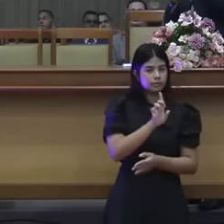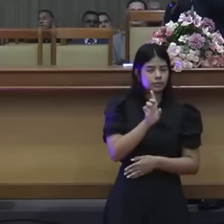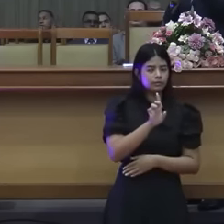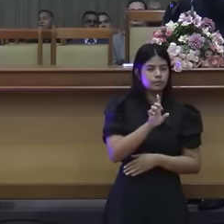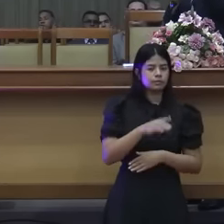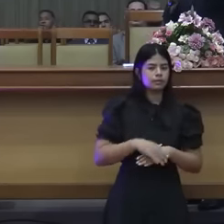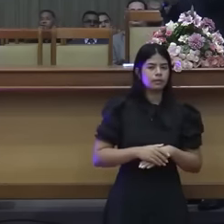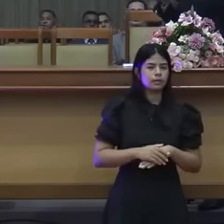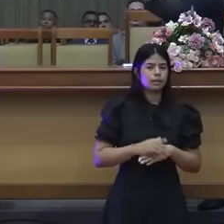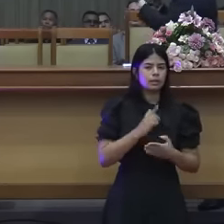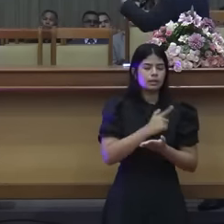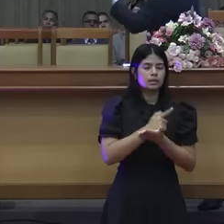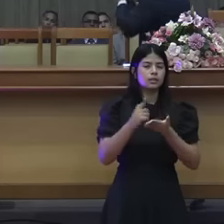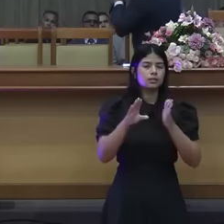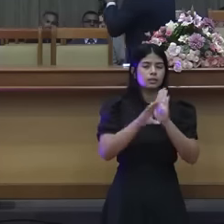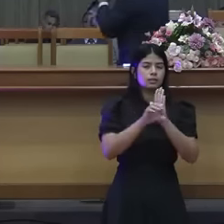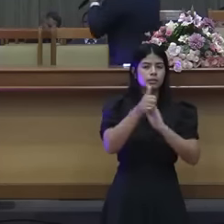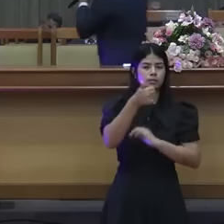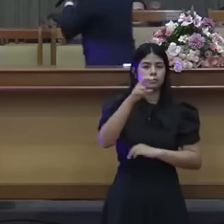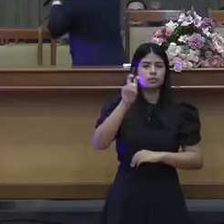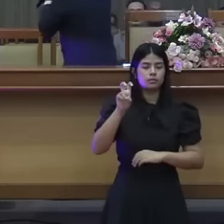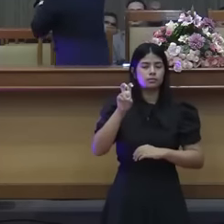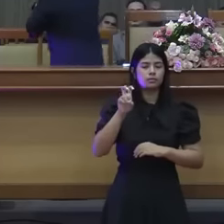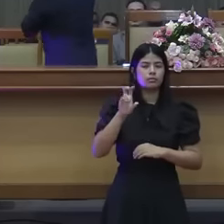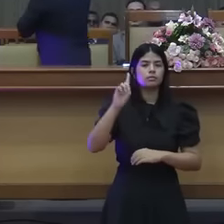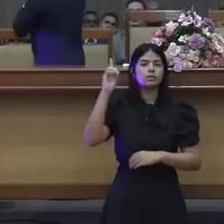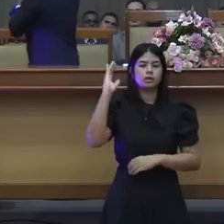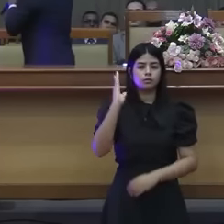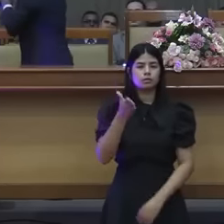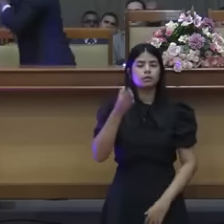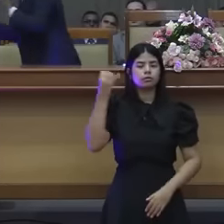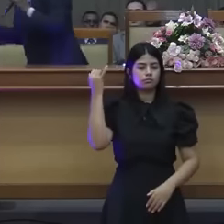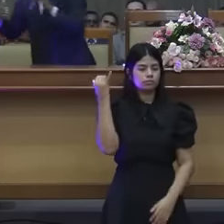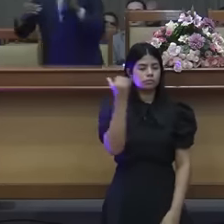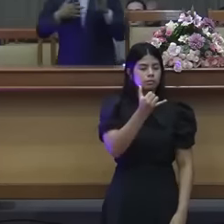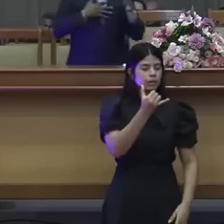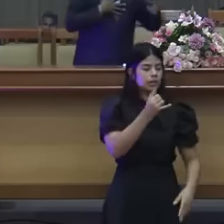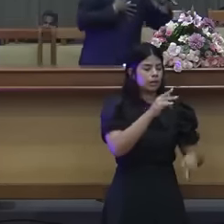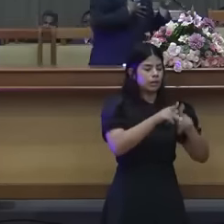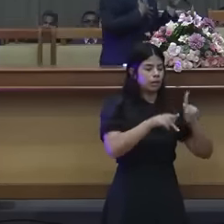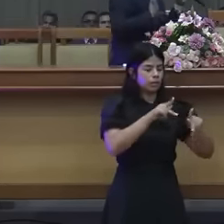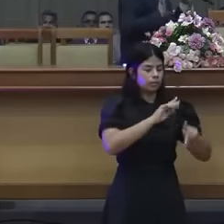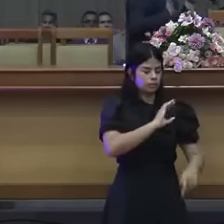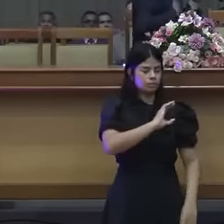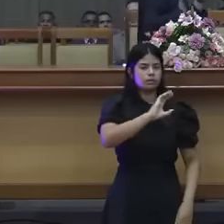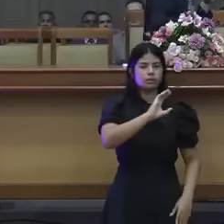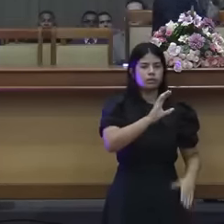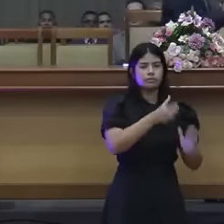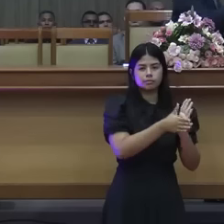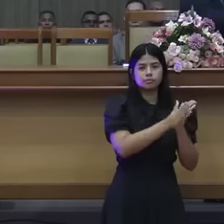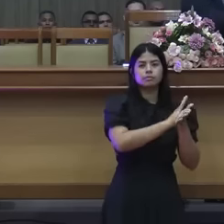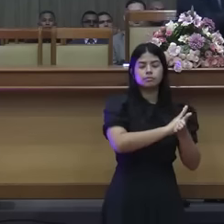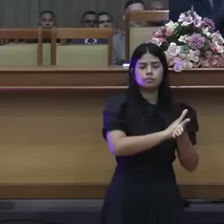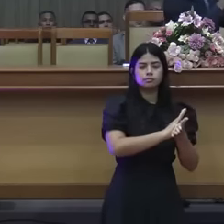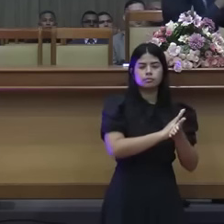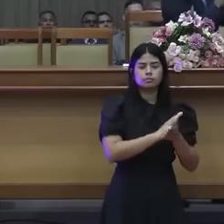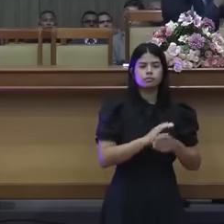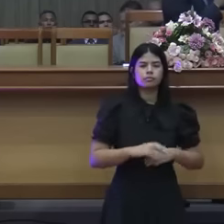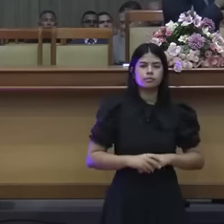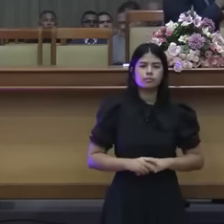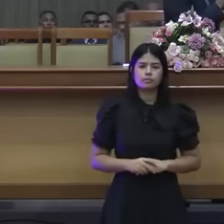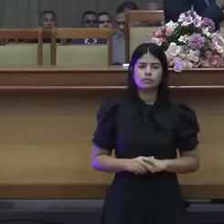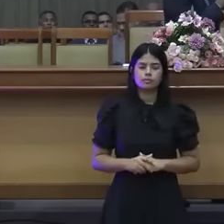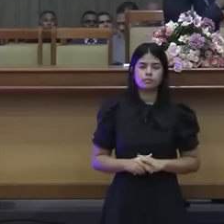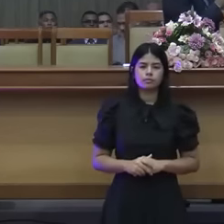Lá em Gênesis 15, Deus já havia dito que ia tirar eles de lá. Agora, qual é o princípio? Aí se eu, me vê se